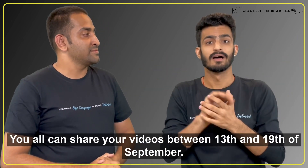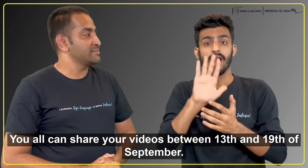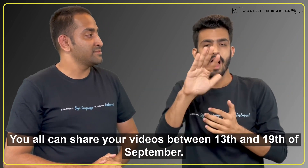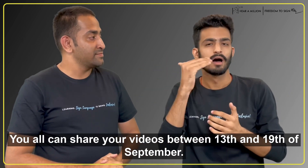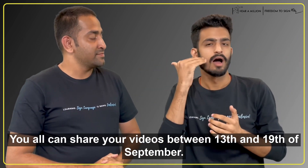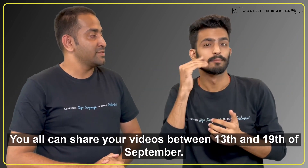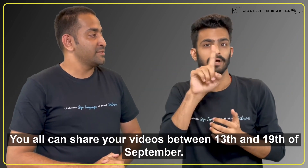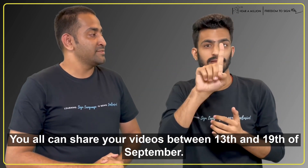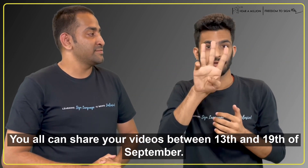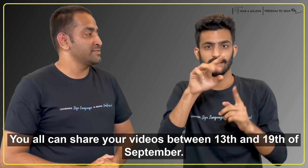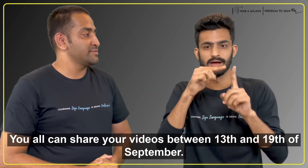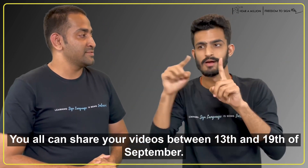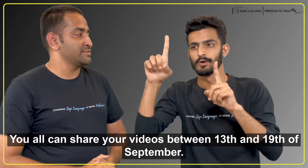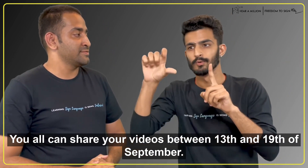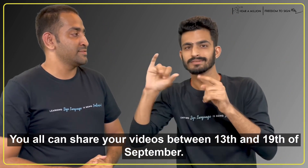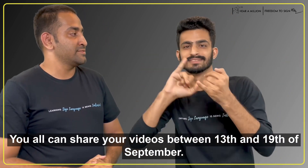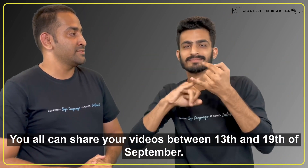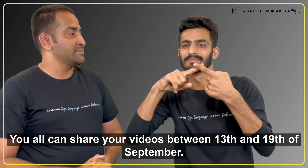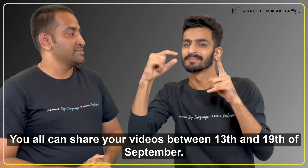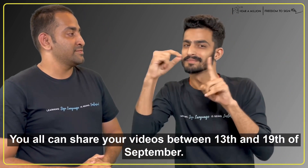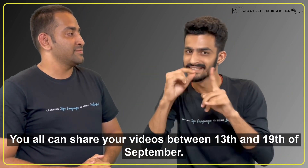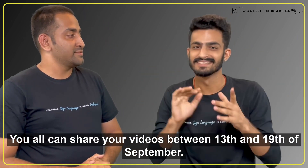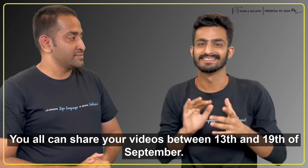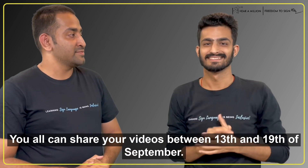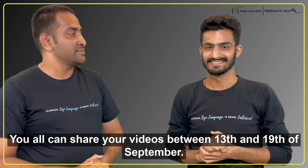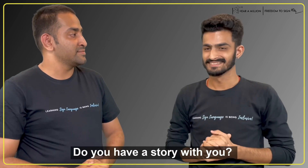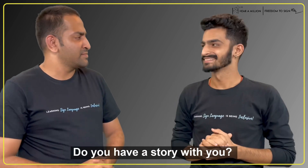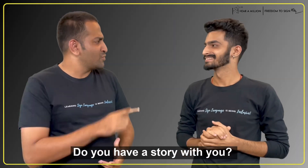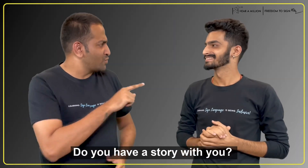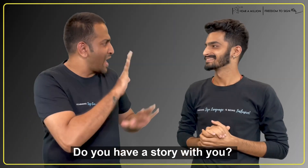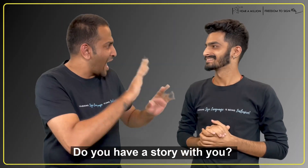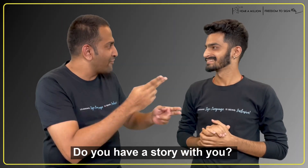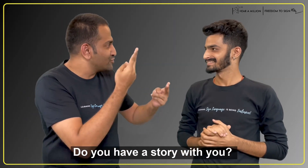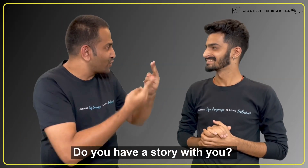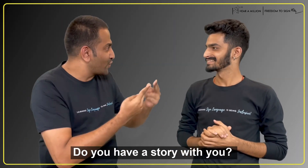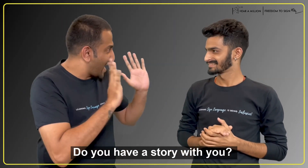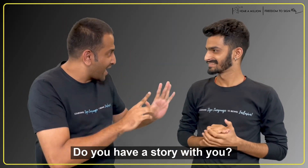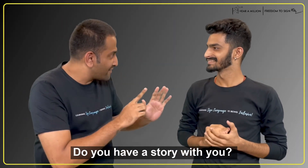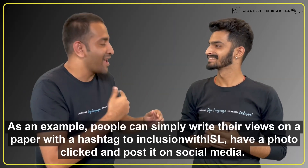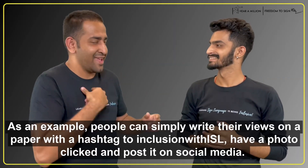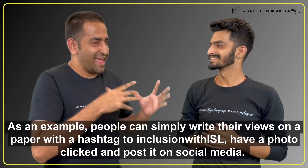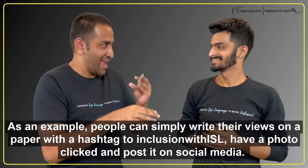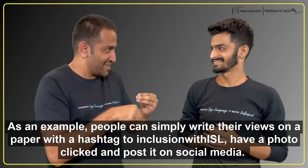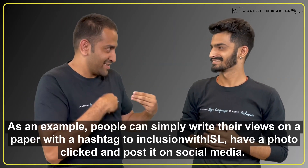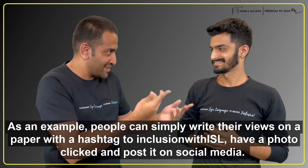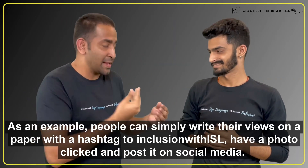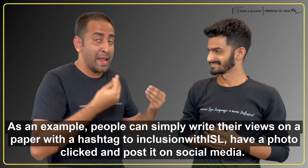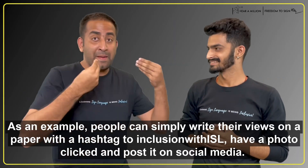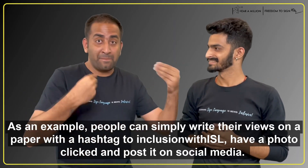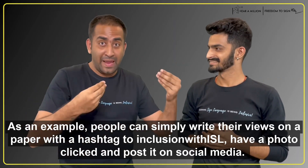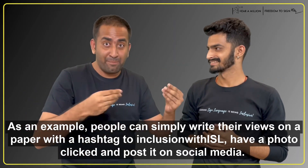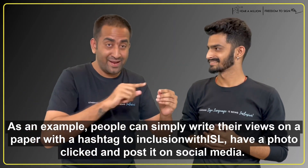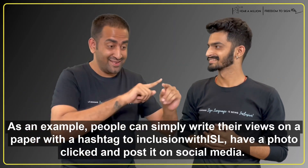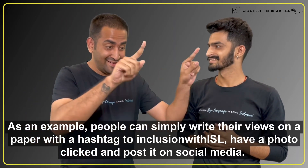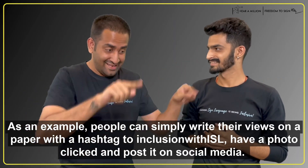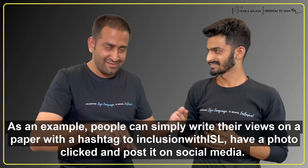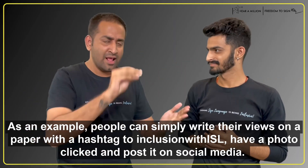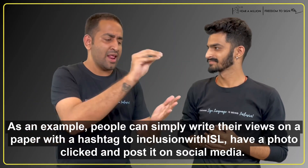आप सब अपनी विडियोस 13 से 19 सितंबर के बीच में शेयर कर सकते हैं क्या तुमारे पास कोई स्टोरी है? जैसे एक